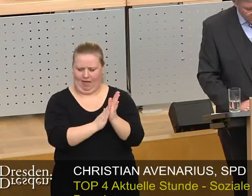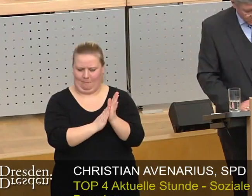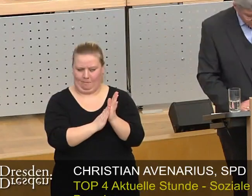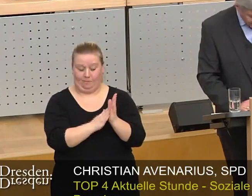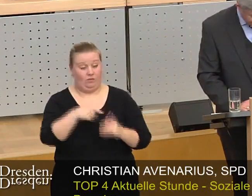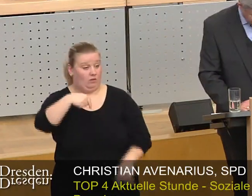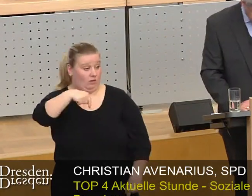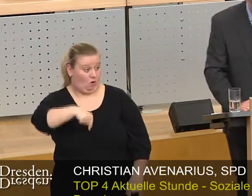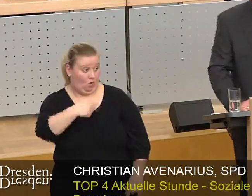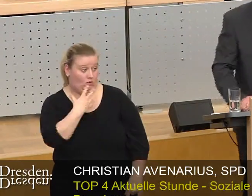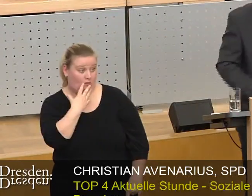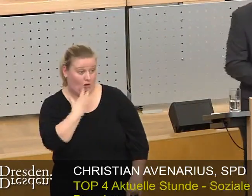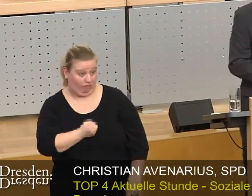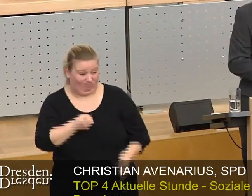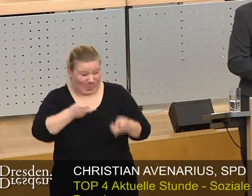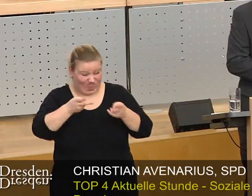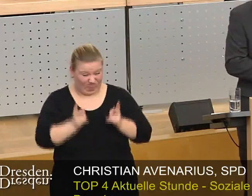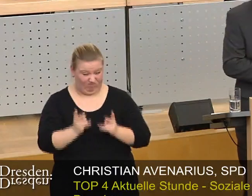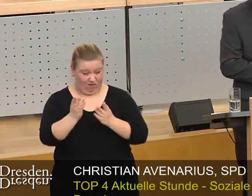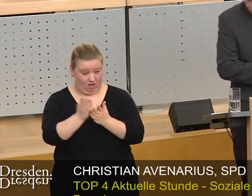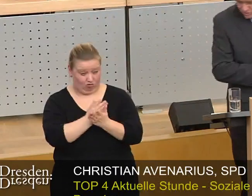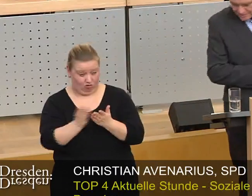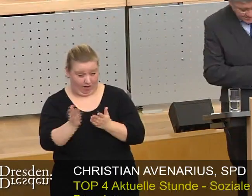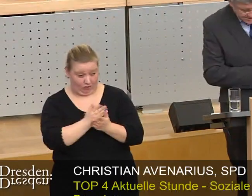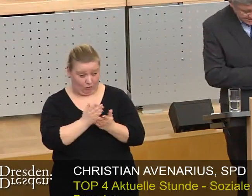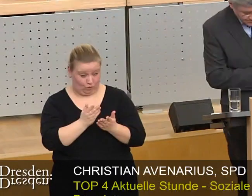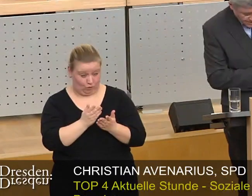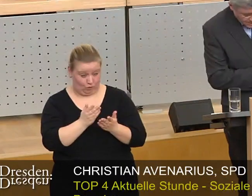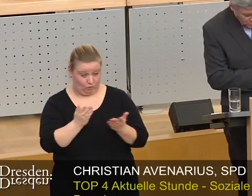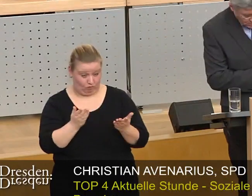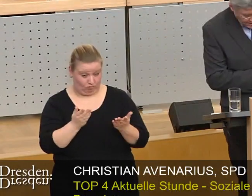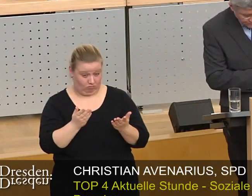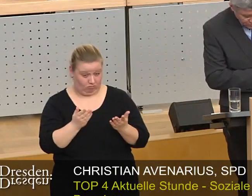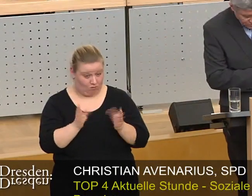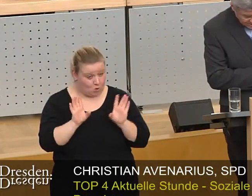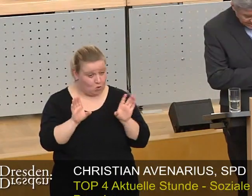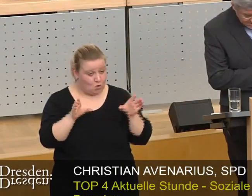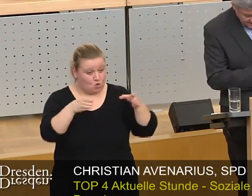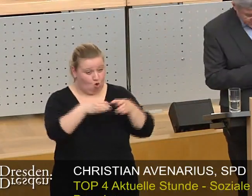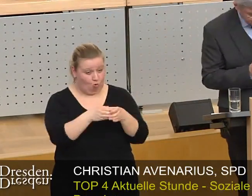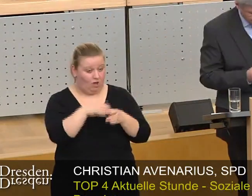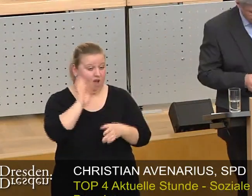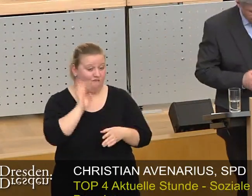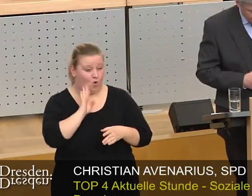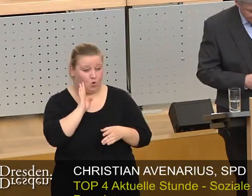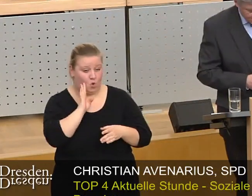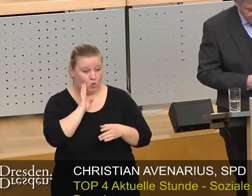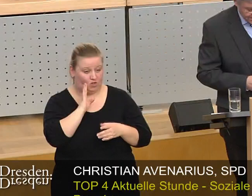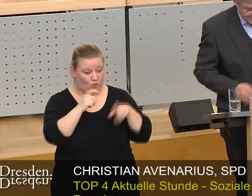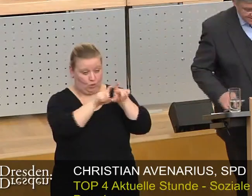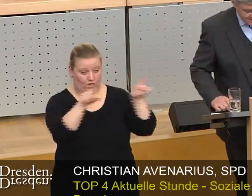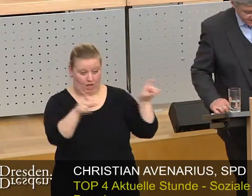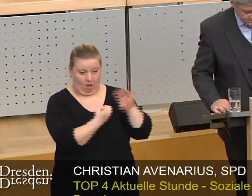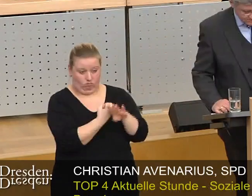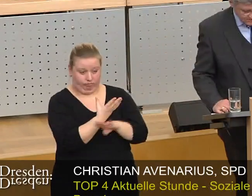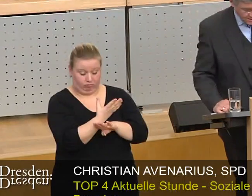Wir werden heute hoffentlich die wesentlichen Entscheidungen für die Gründung eines kommunalen Wohnungsunternehmens treffen, das nicht nur